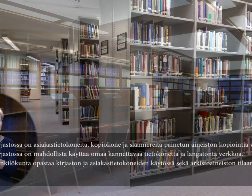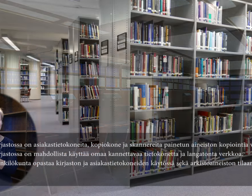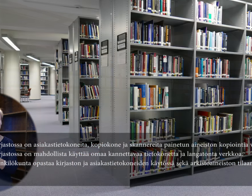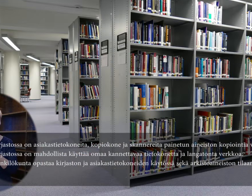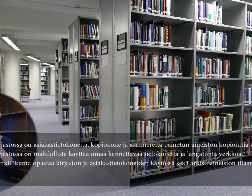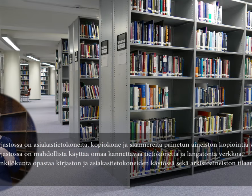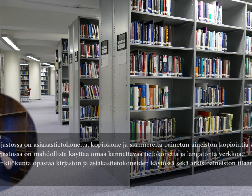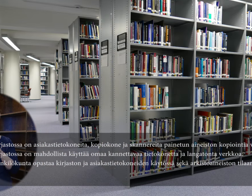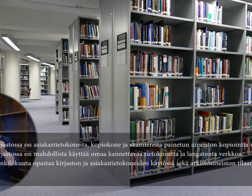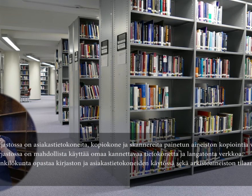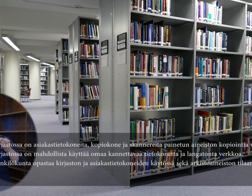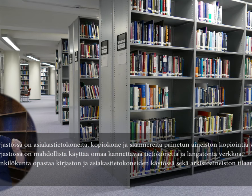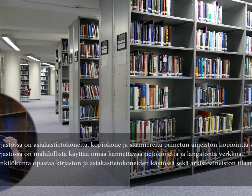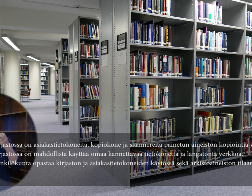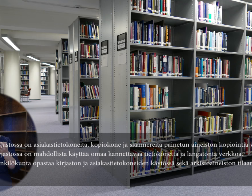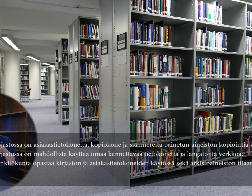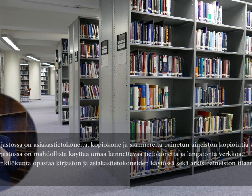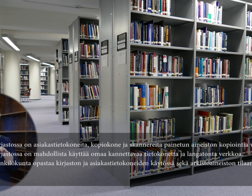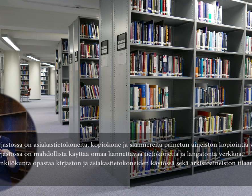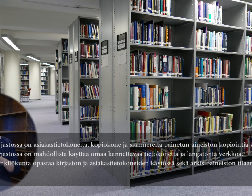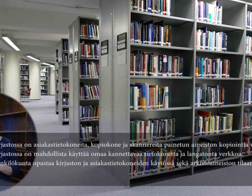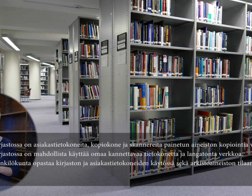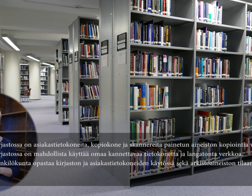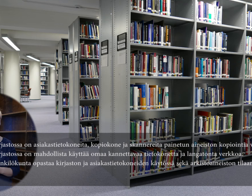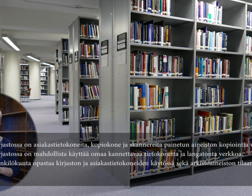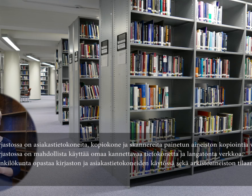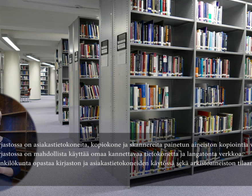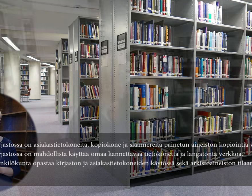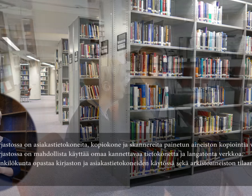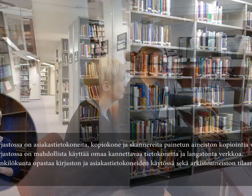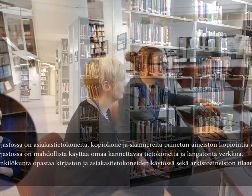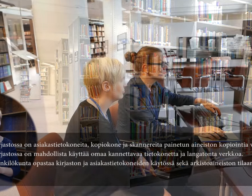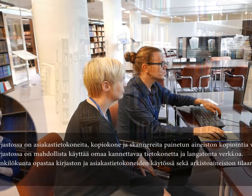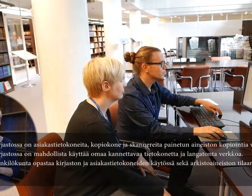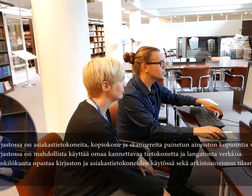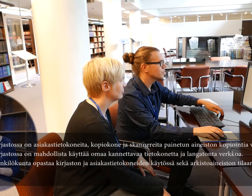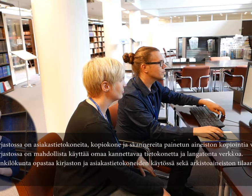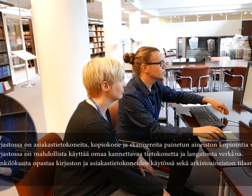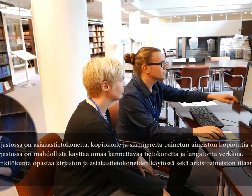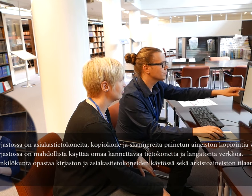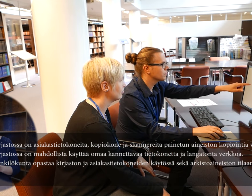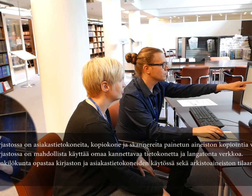Henkilökunta opastaa kirjaston ja asiakastietokoneiden käytössä sekä arkistoaineiston tilaamisessa.